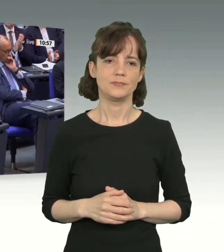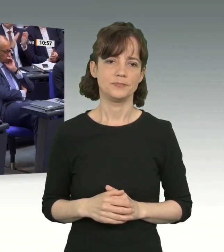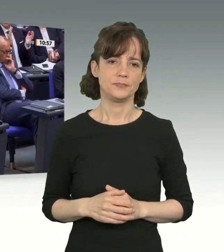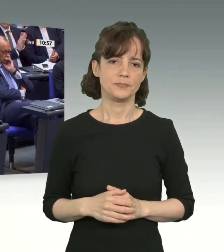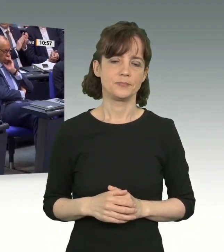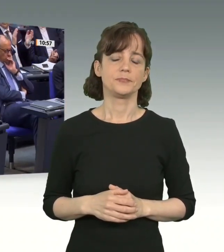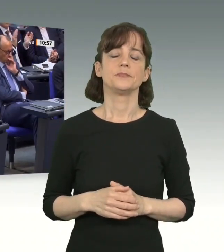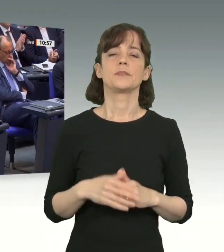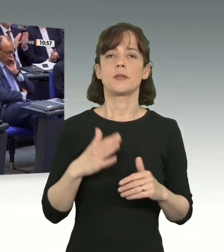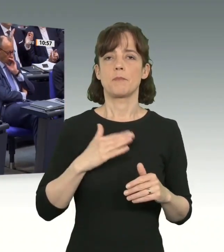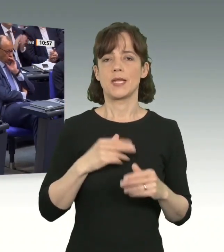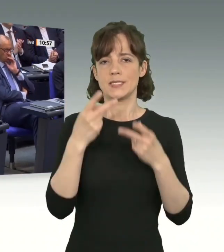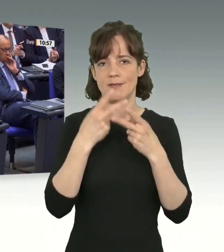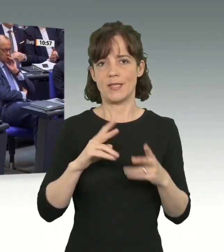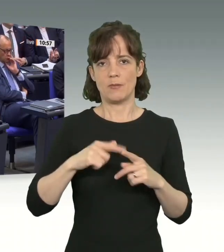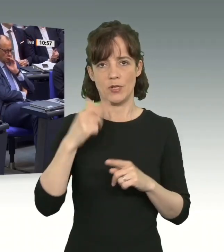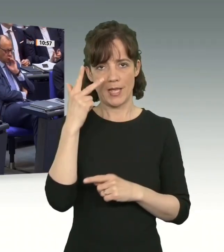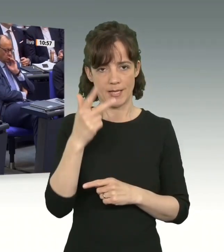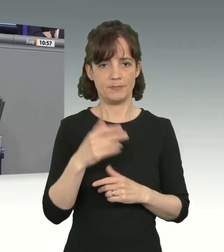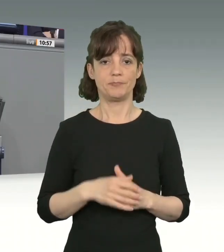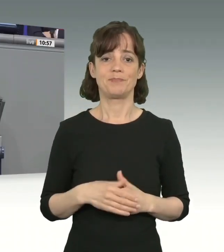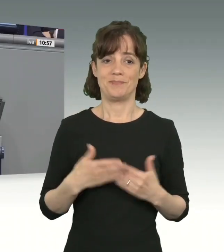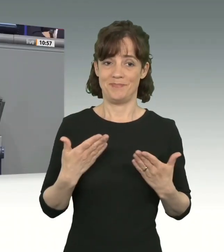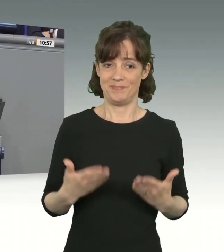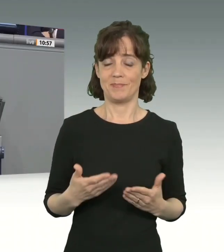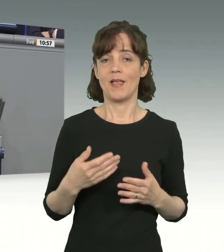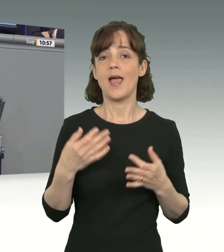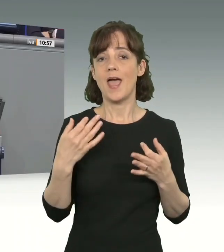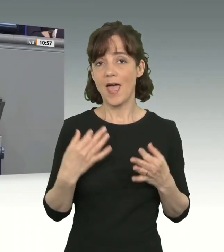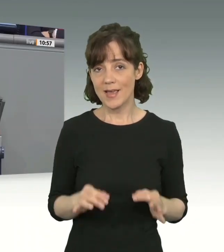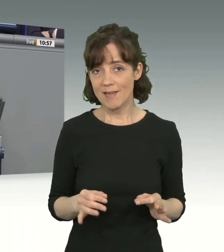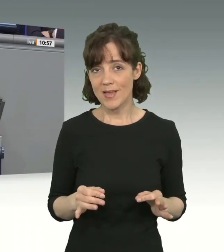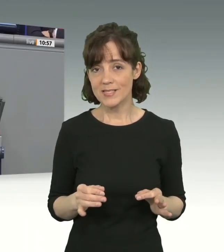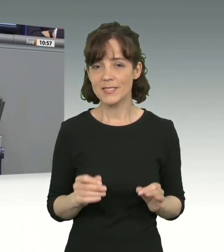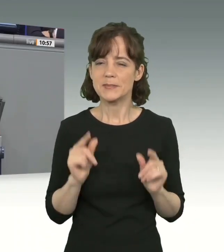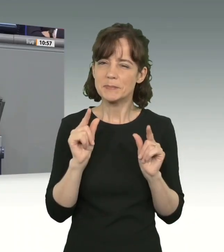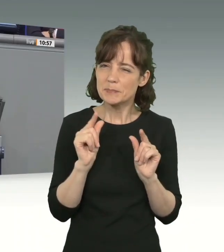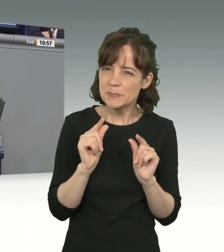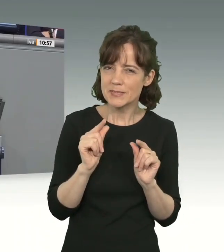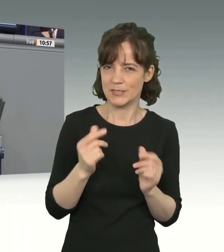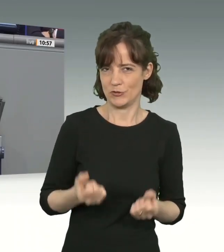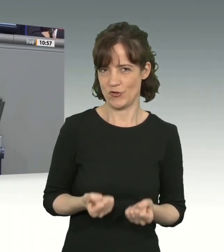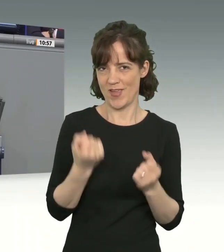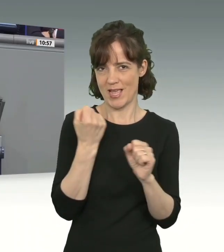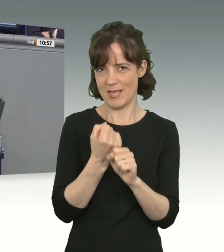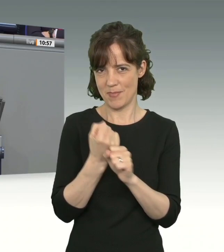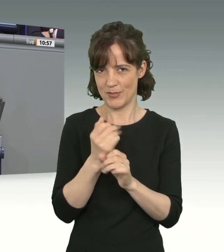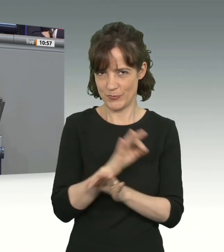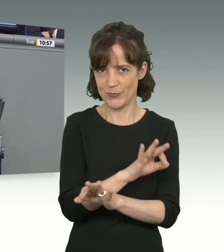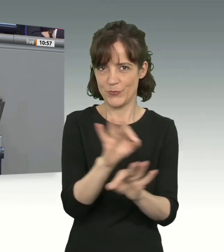Meine sehr verehrten Damen und Herren, wir haben es Ihnen dieses Mal ehrlicherweise ein kleines bisschen schwer gemacht.